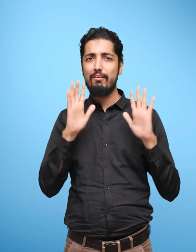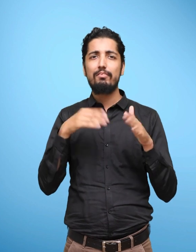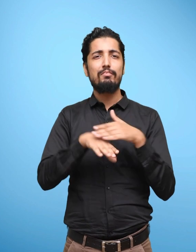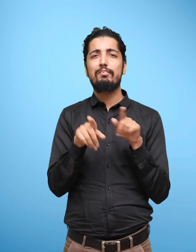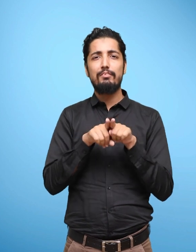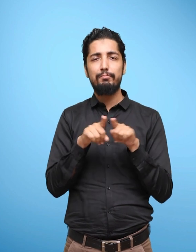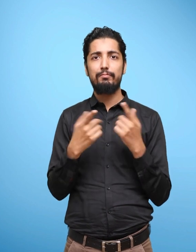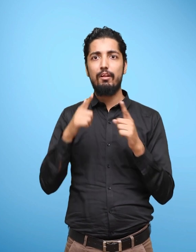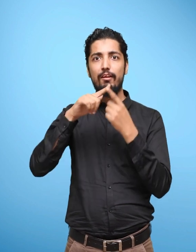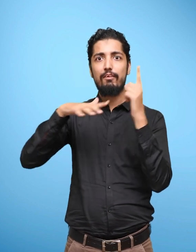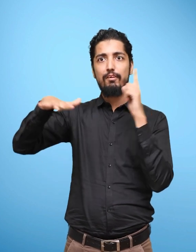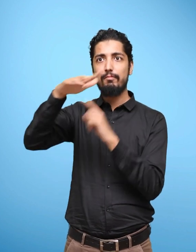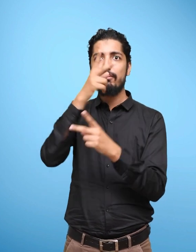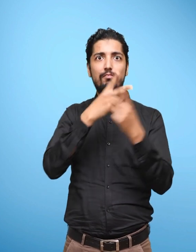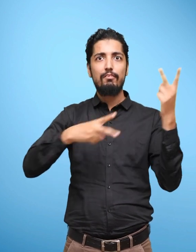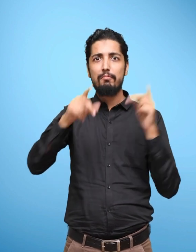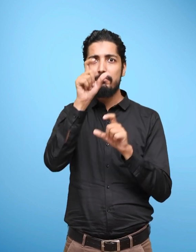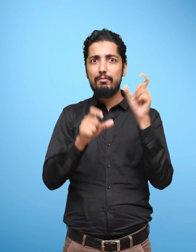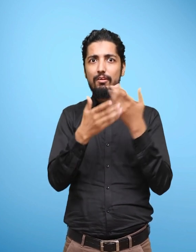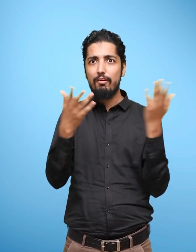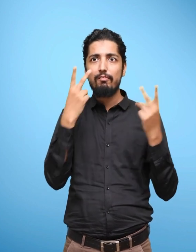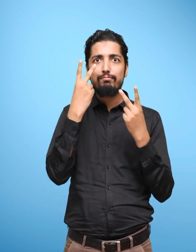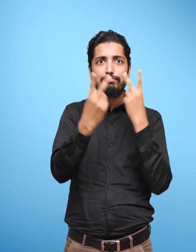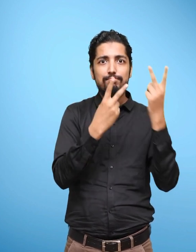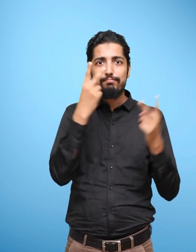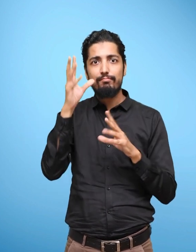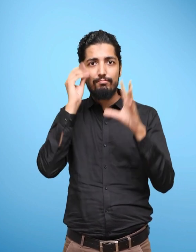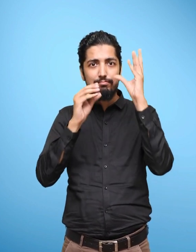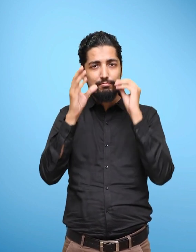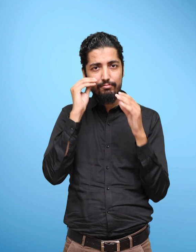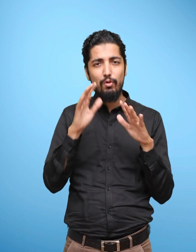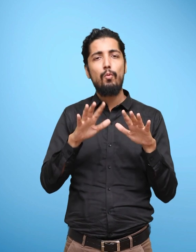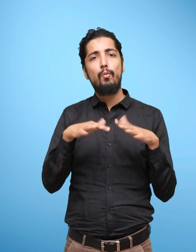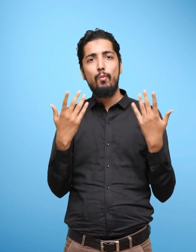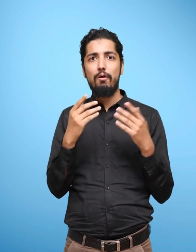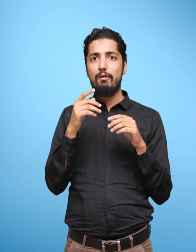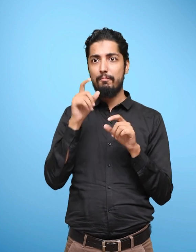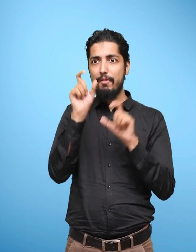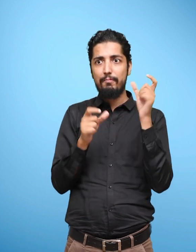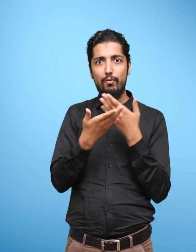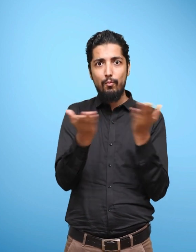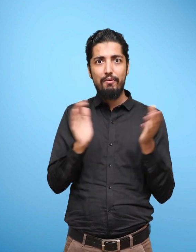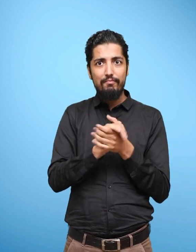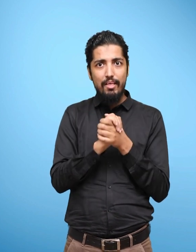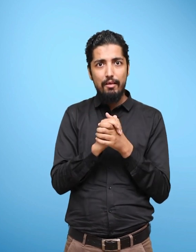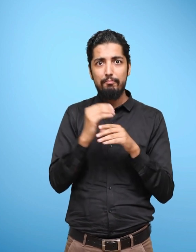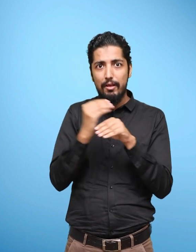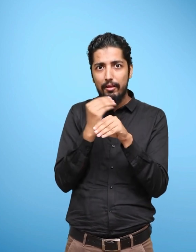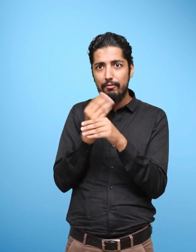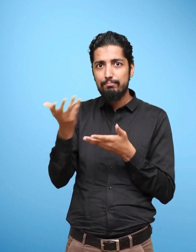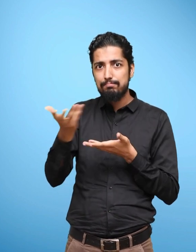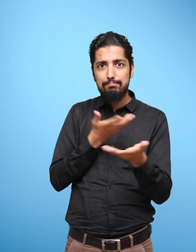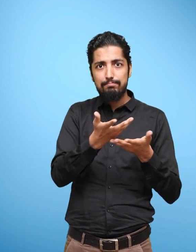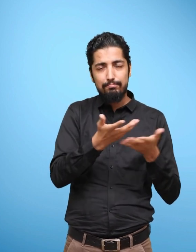Talking to Peers And elders Including Grandparents Making things Of their interest Watching